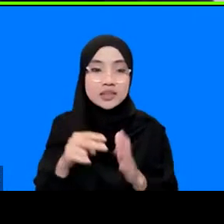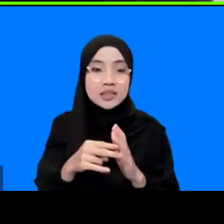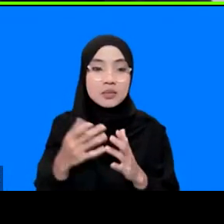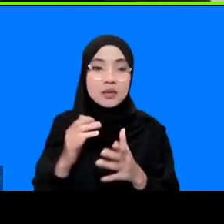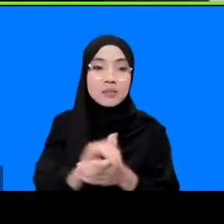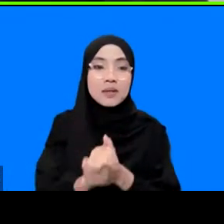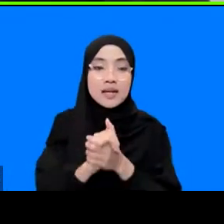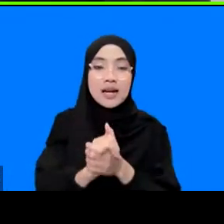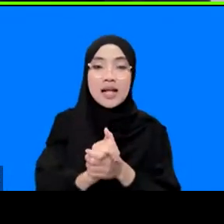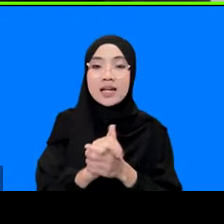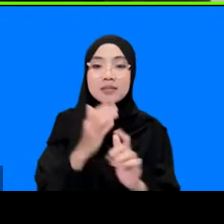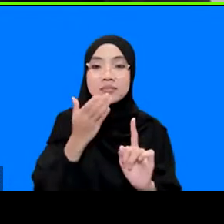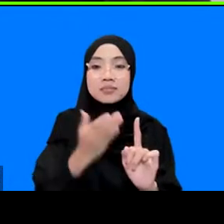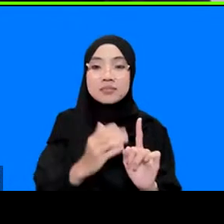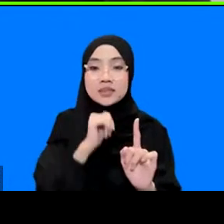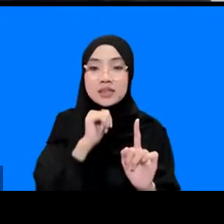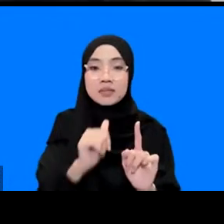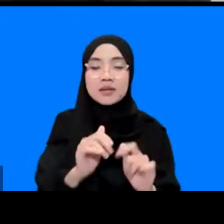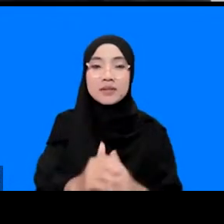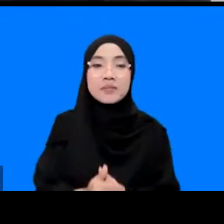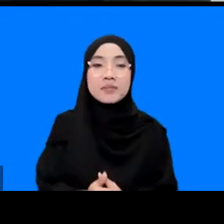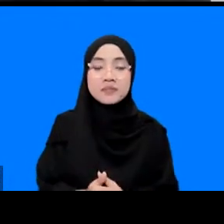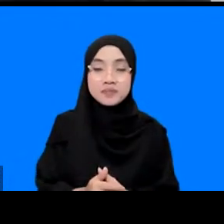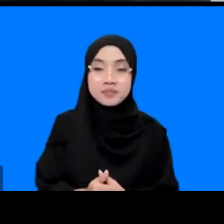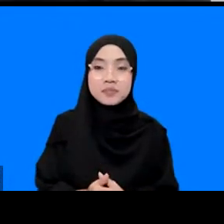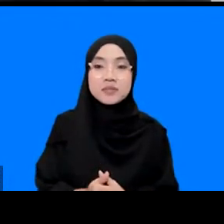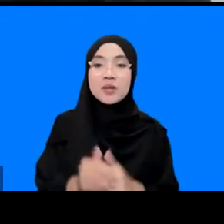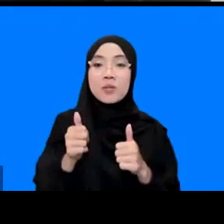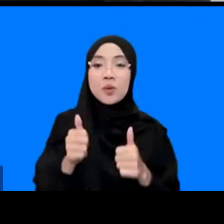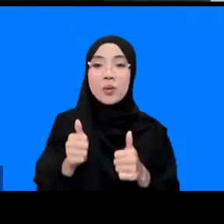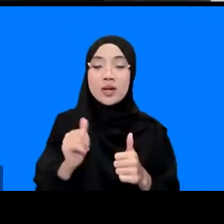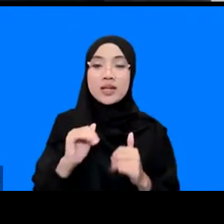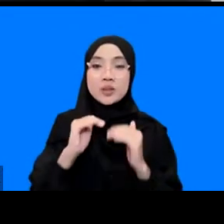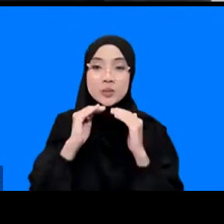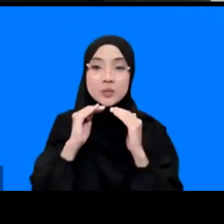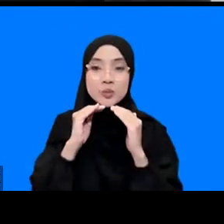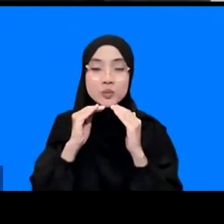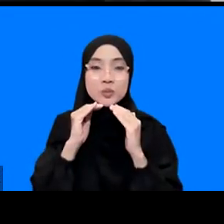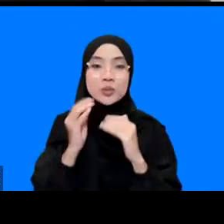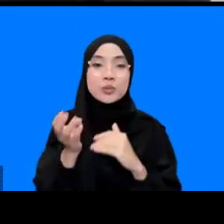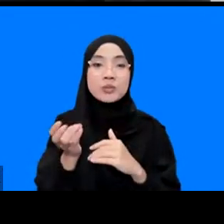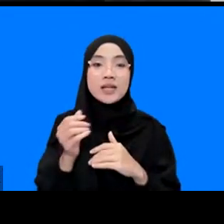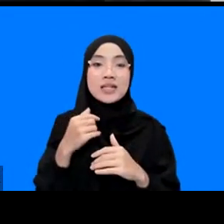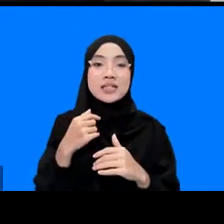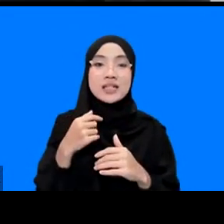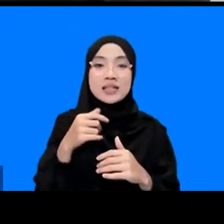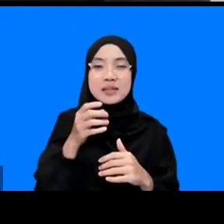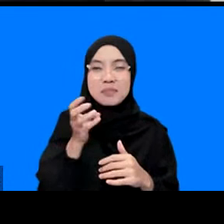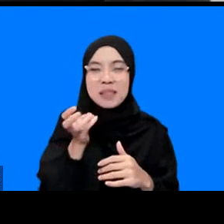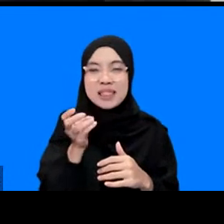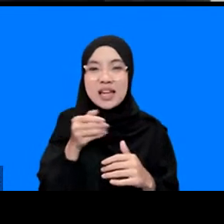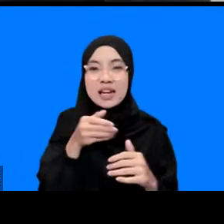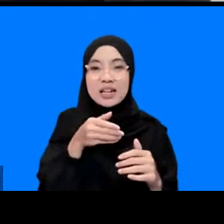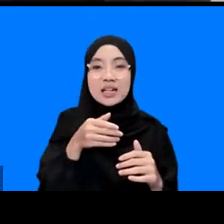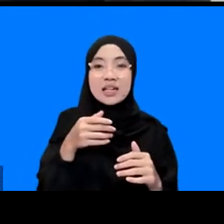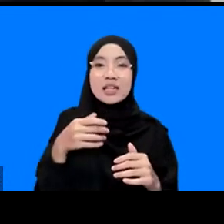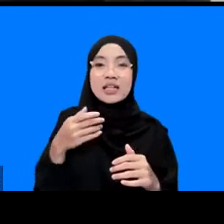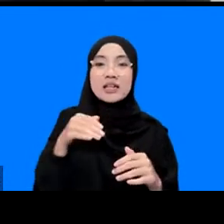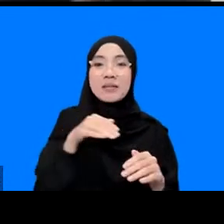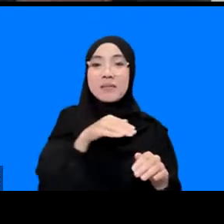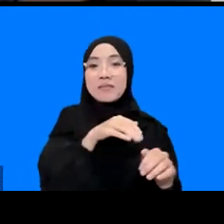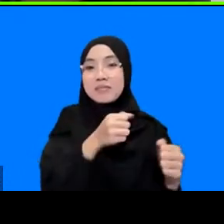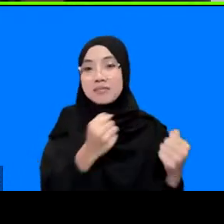memperkenalkan diri juga memperkenalkan diri dulu ya boleh-boleh sebentar saya melipir dulu sebentar di belakang taksi deh